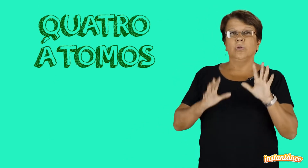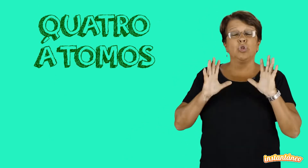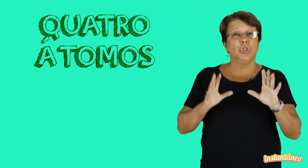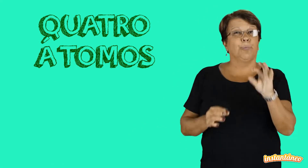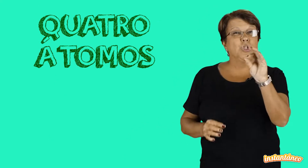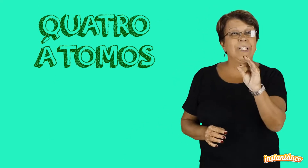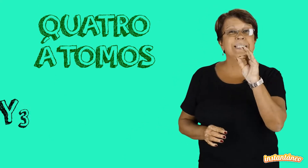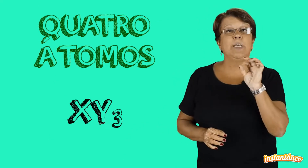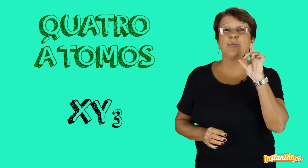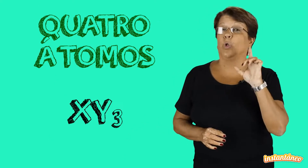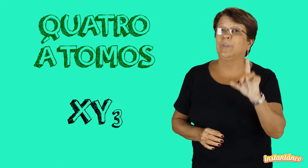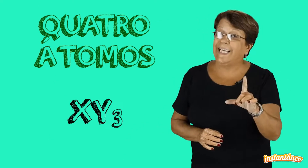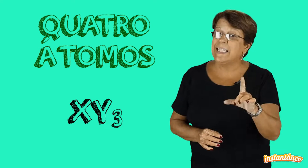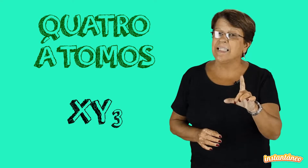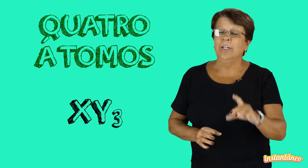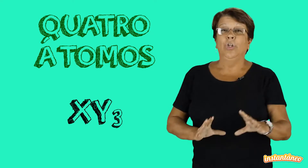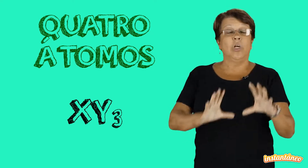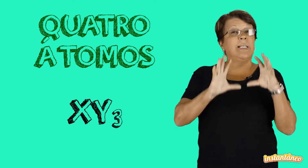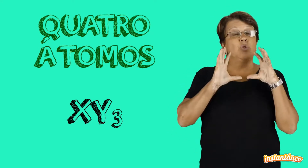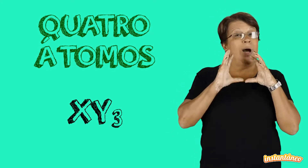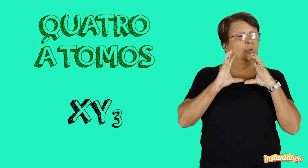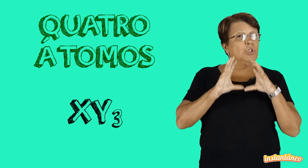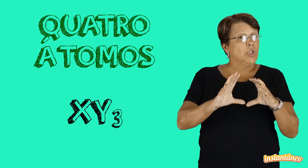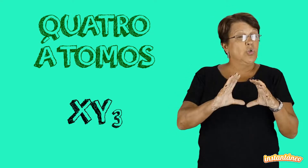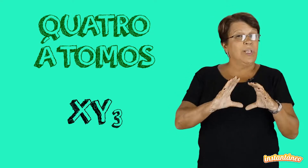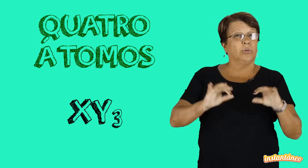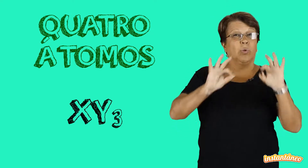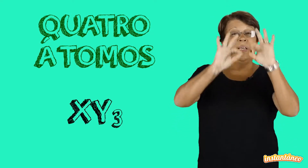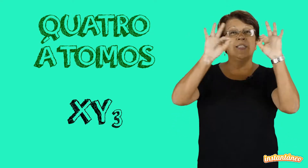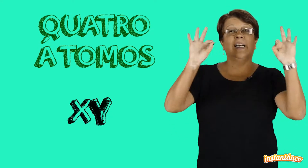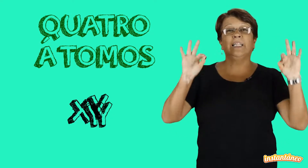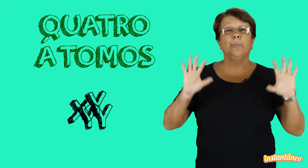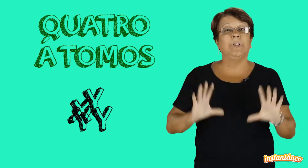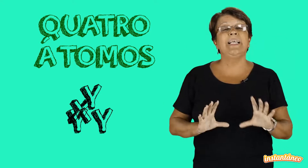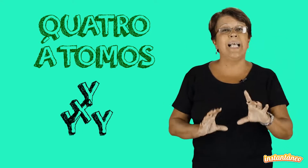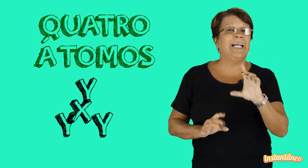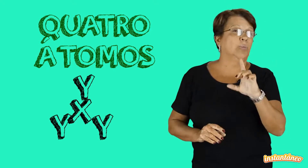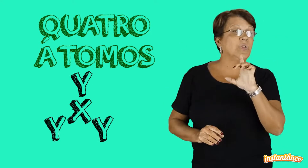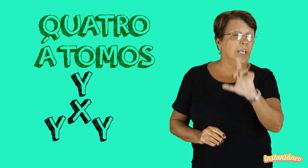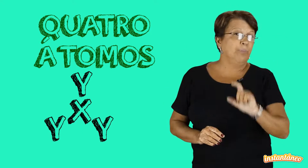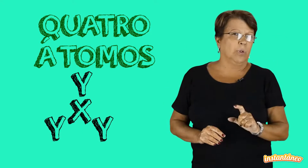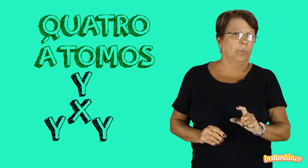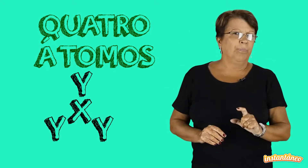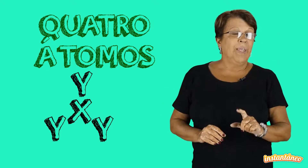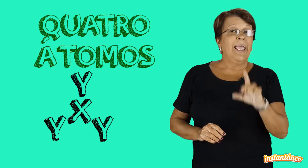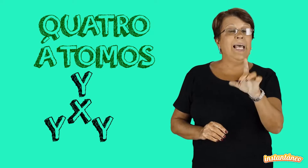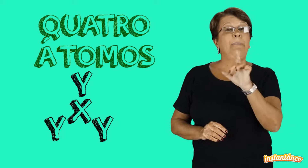do tipo XY3, nós temos o átomo X no centro, cercada por três átomos Y. Ela